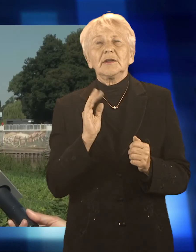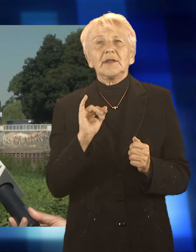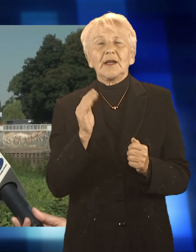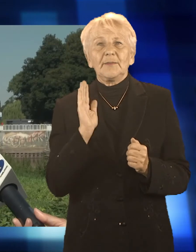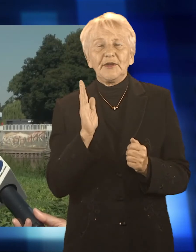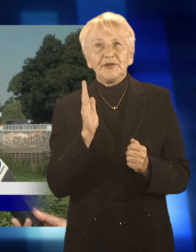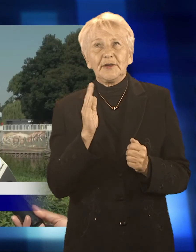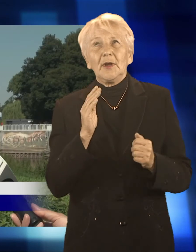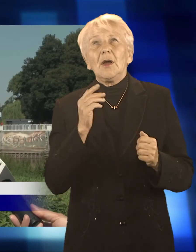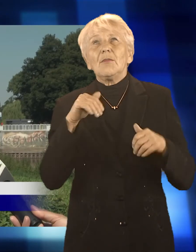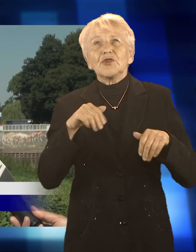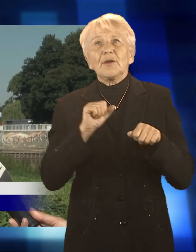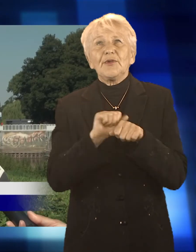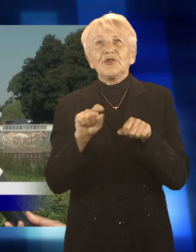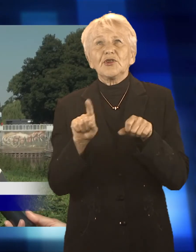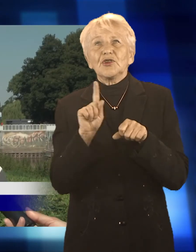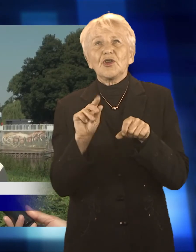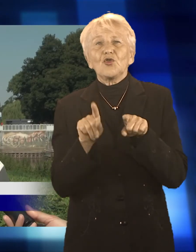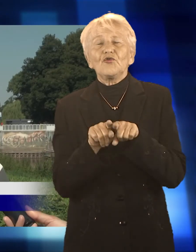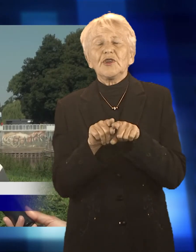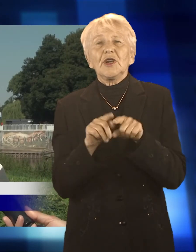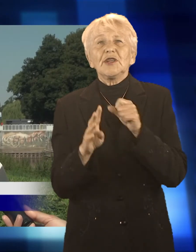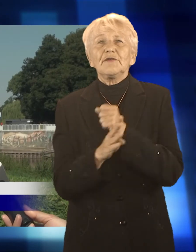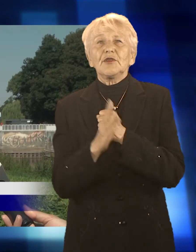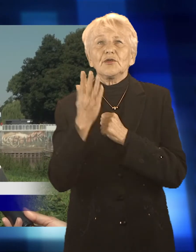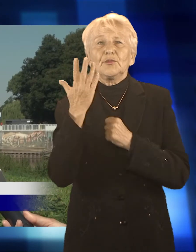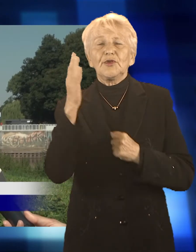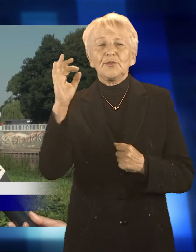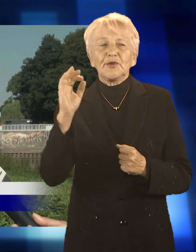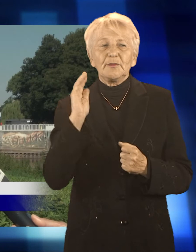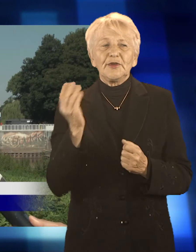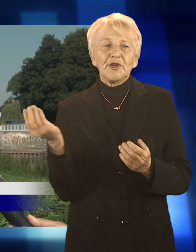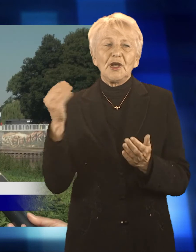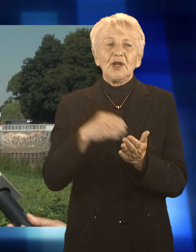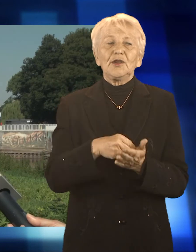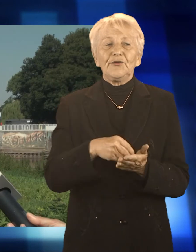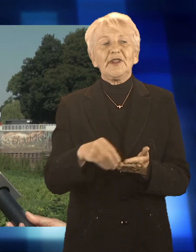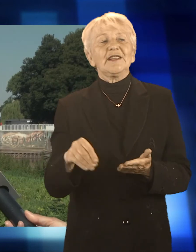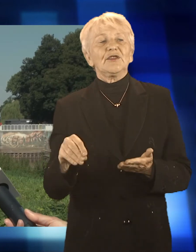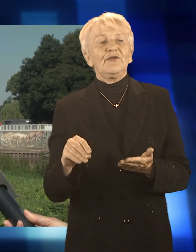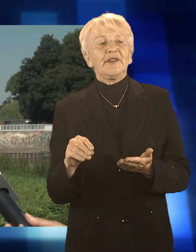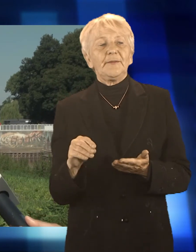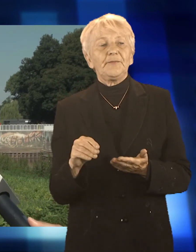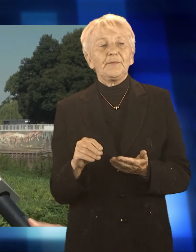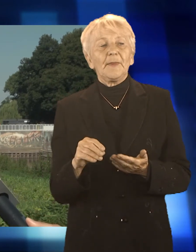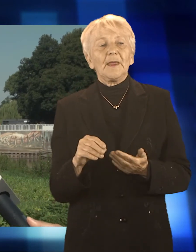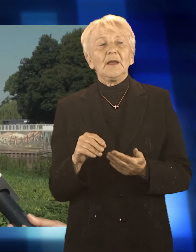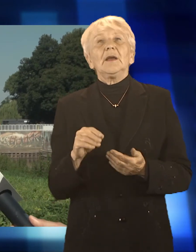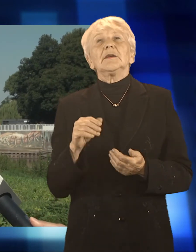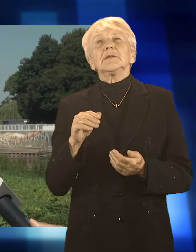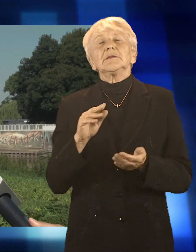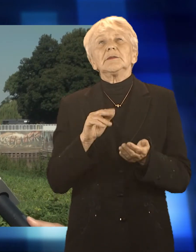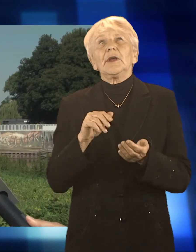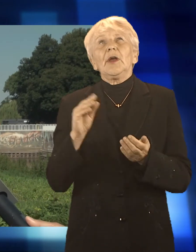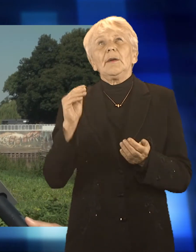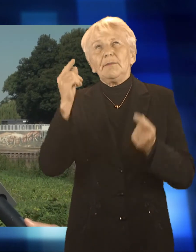oficjalnie przekazaliśmy ten plac budowy wykonawcy. Według jego tutaj wstępnych deklaracji te prace powinny się rozpocząć już jeszcze w wakacje. Do trzy tygodni pierwsze prace powinny